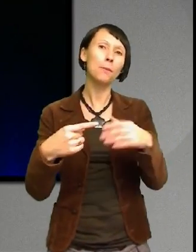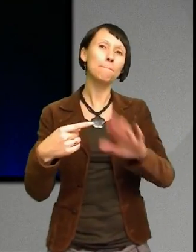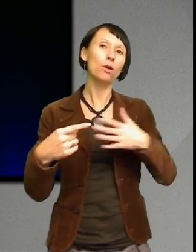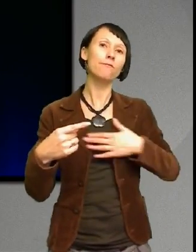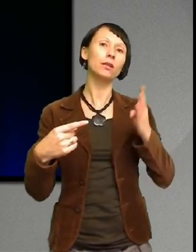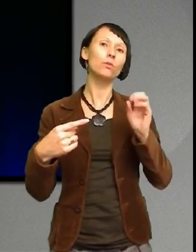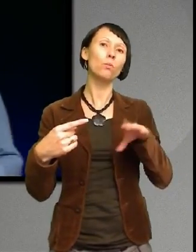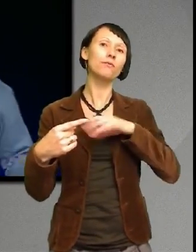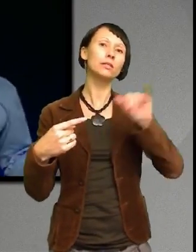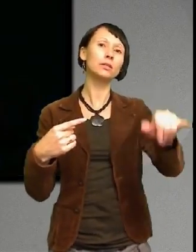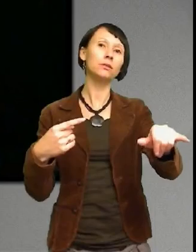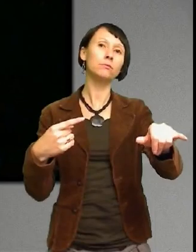Den existerade här hemma i Sverige också.